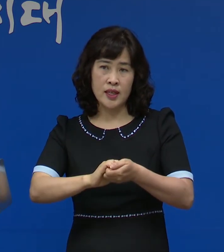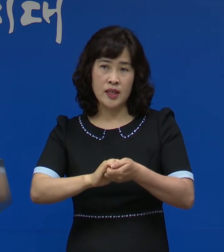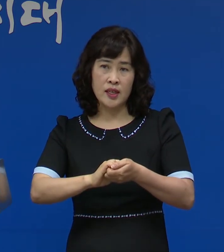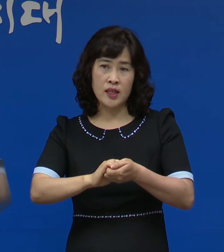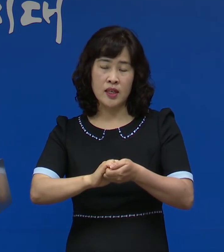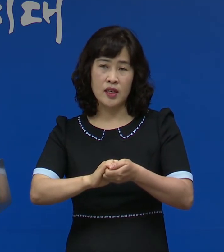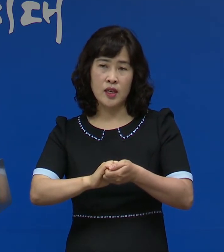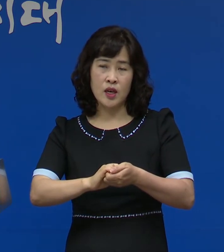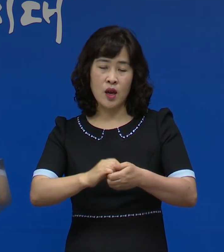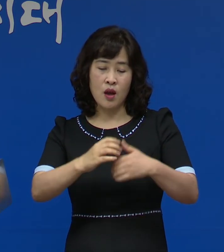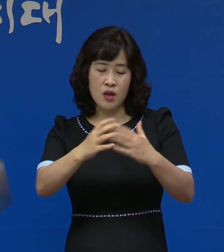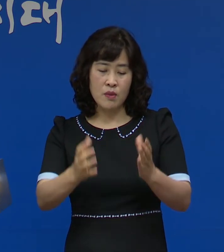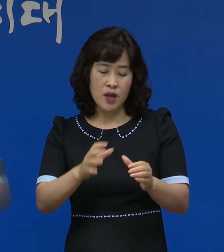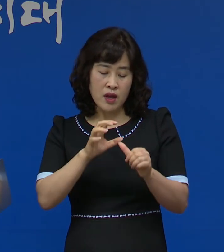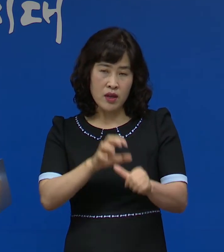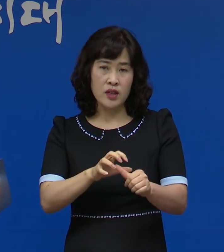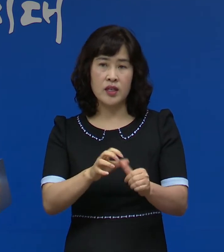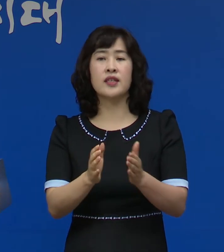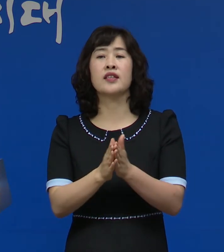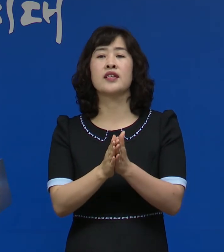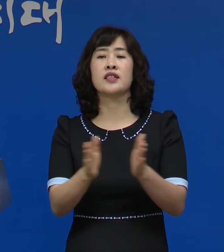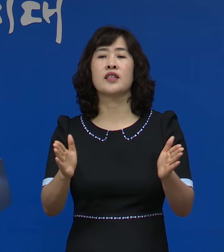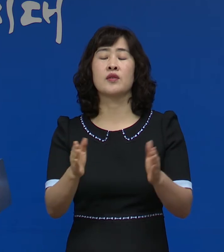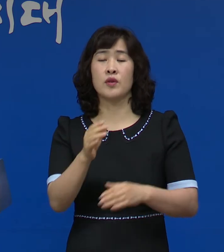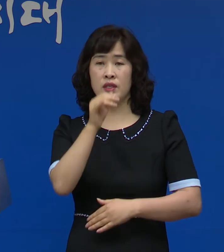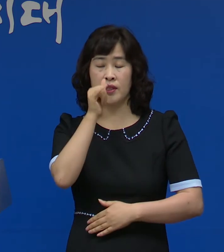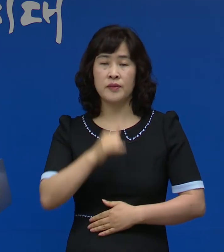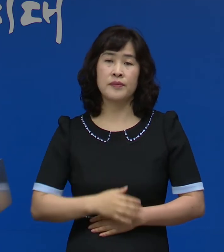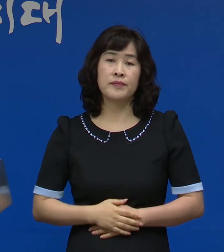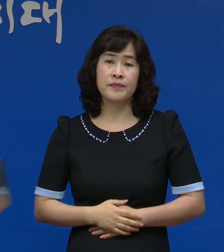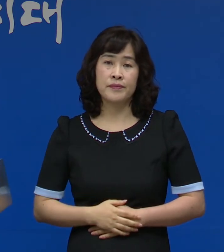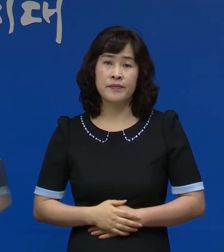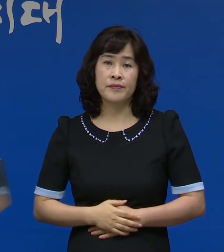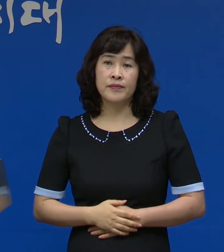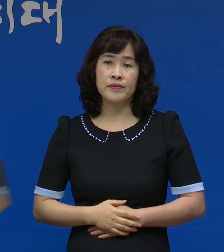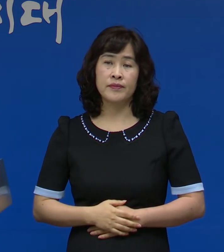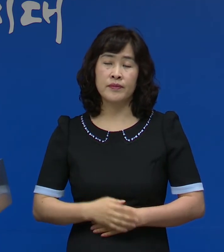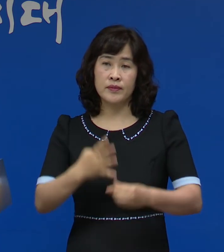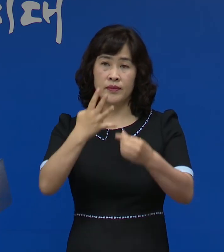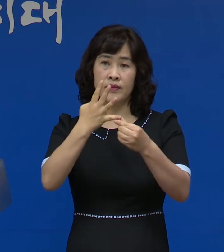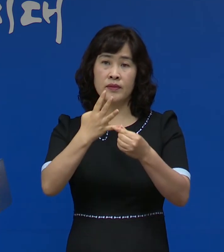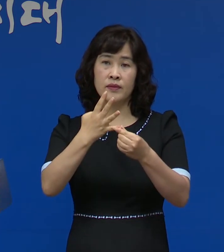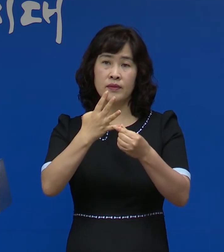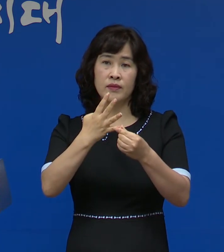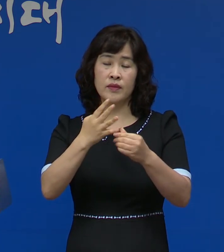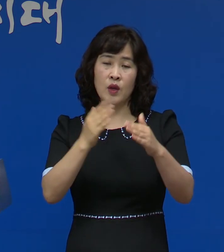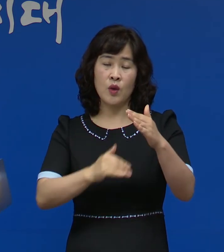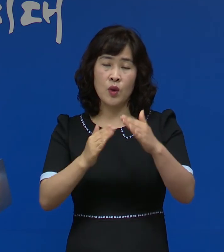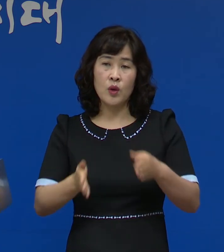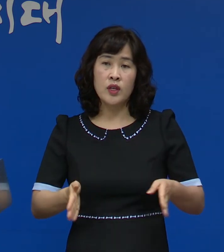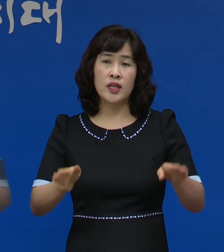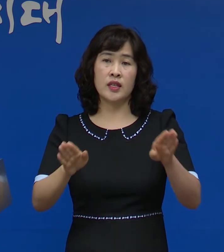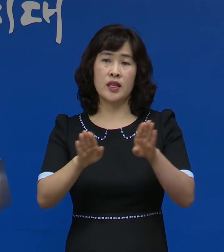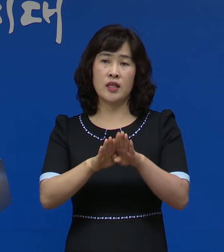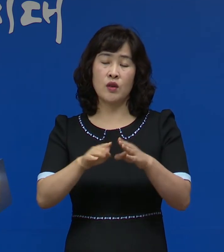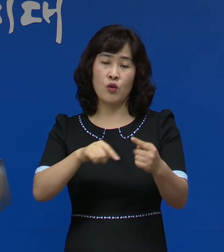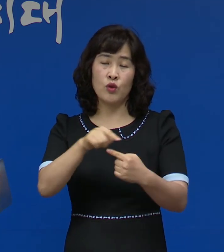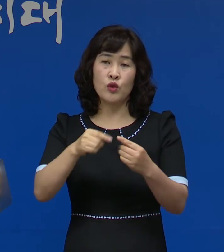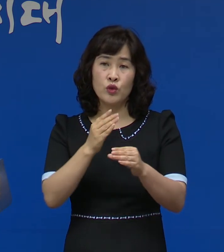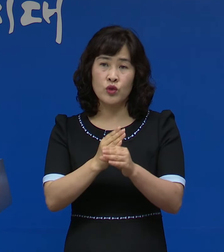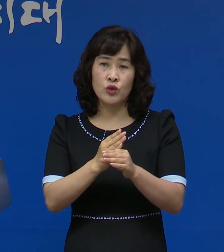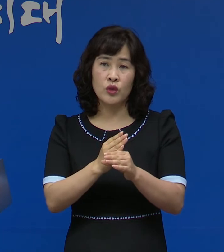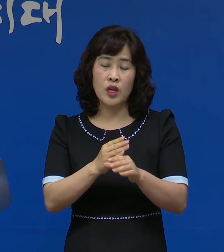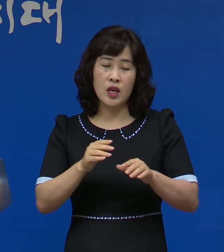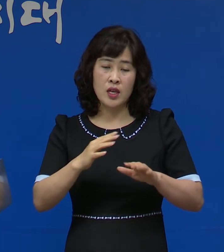준코호트 격리를 시행하고 있습니다 넷째로는 공공기관 등에서 운영하는